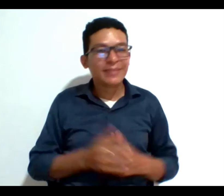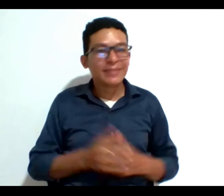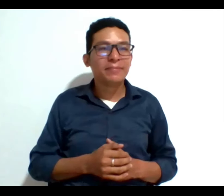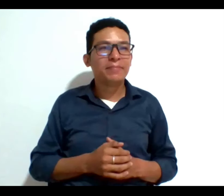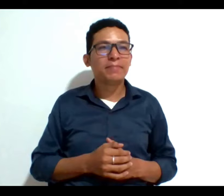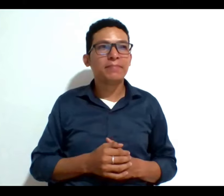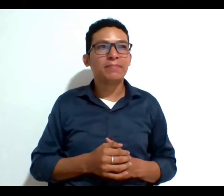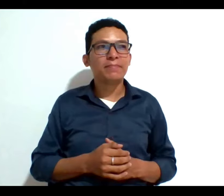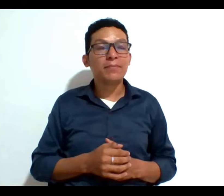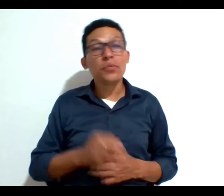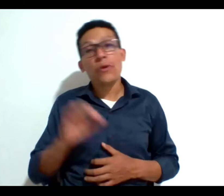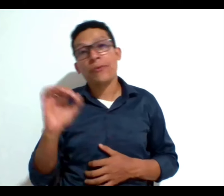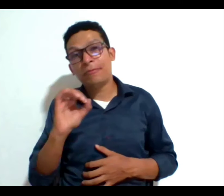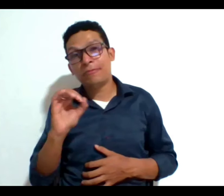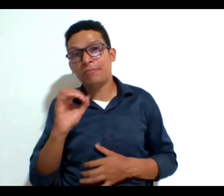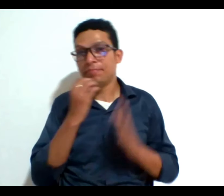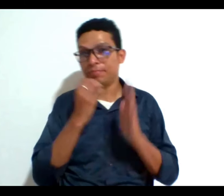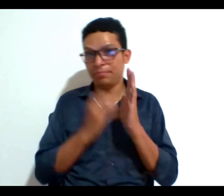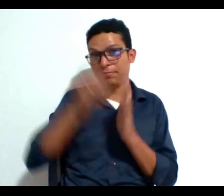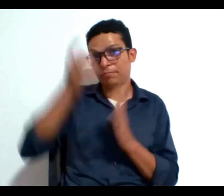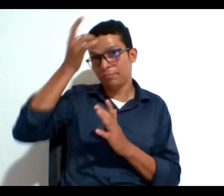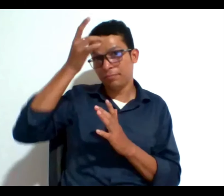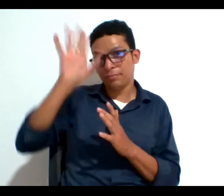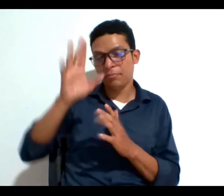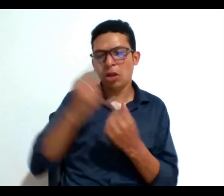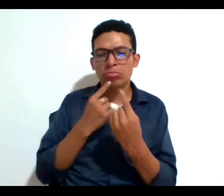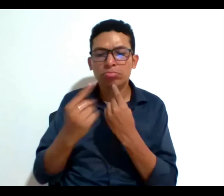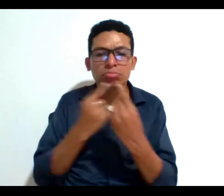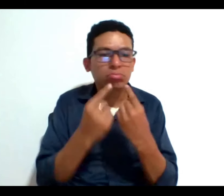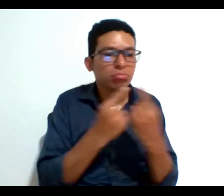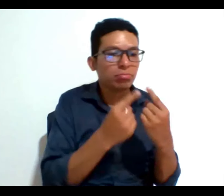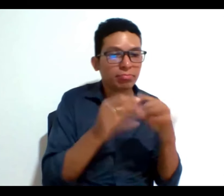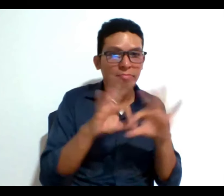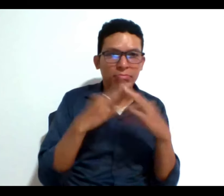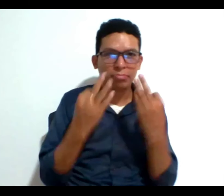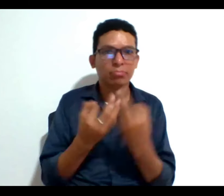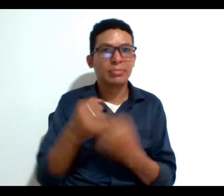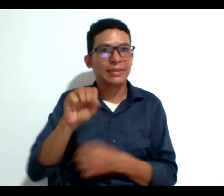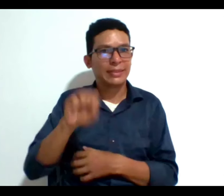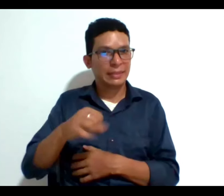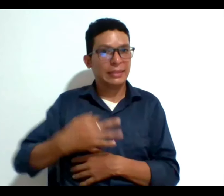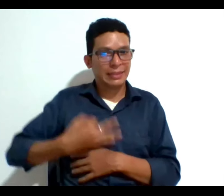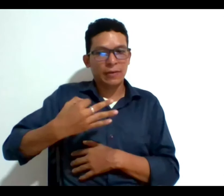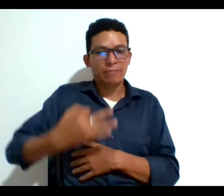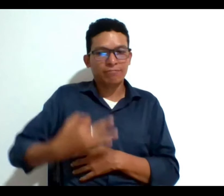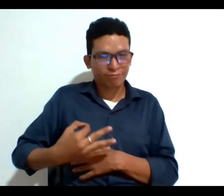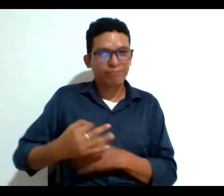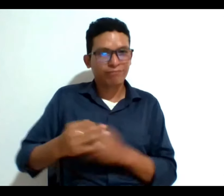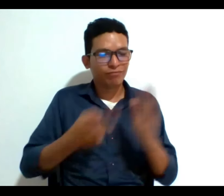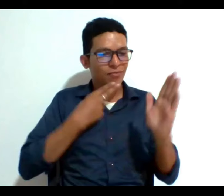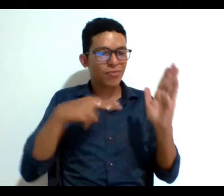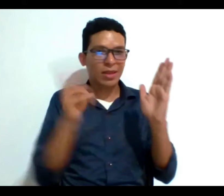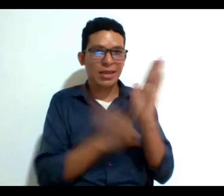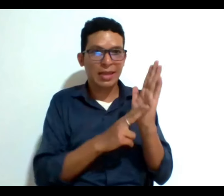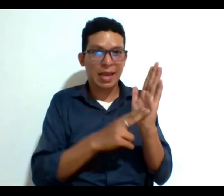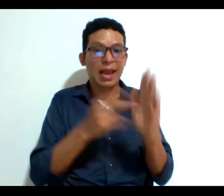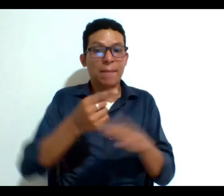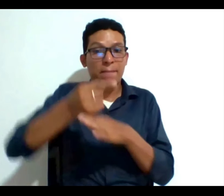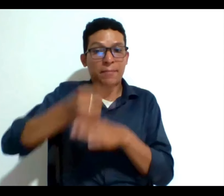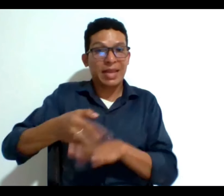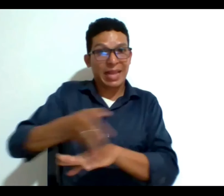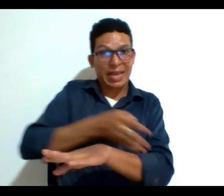o de pronto lo conversó con sus familiares pero no formalizó esa directiva anticipada para el final de la vida